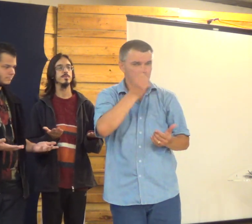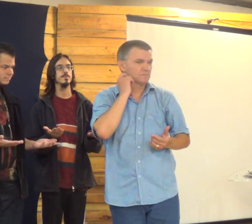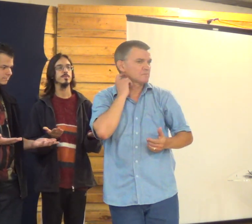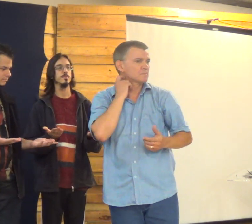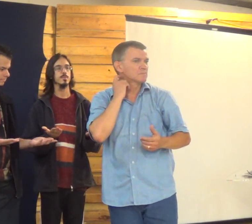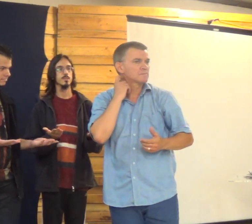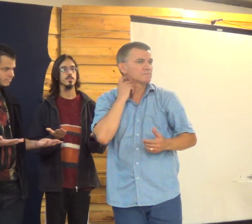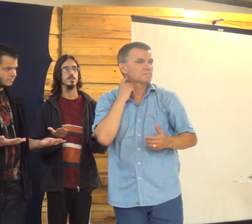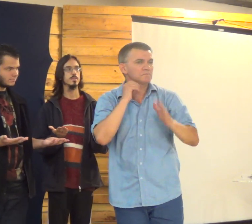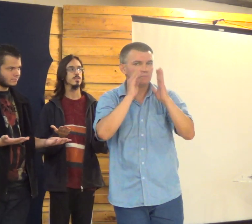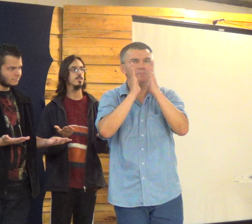coisa Tá?